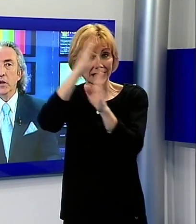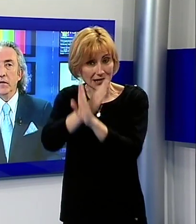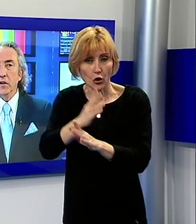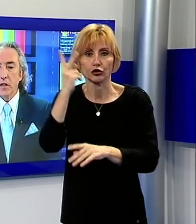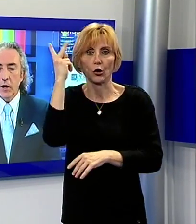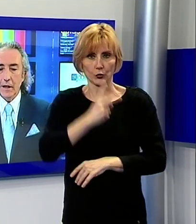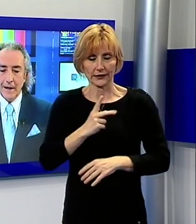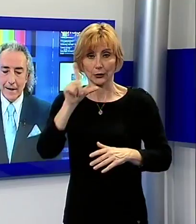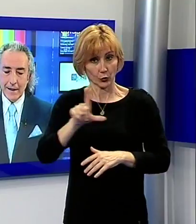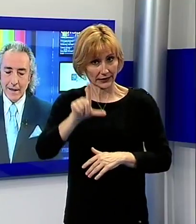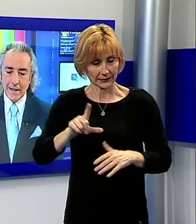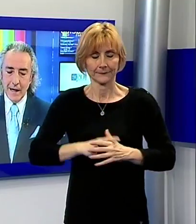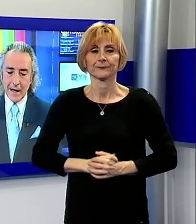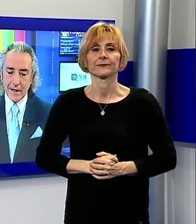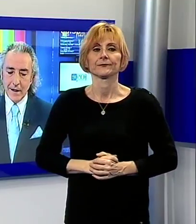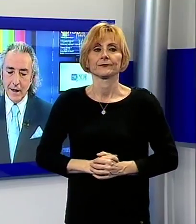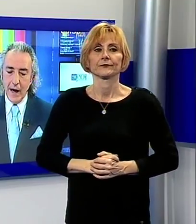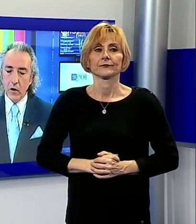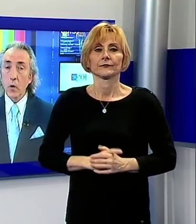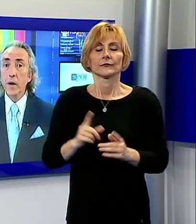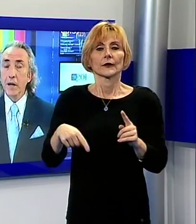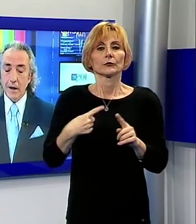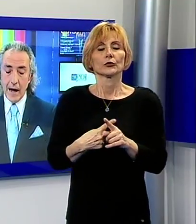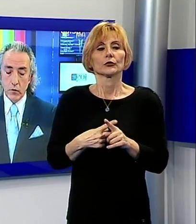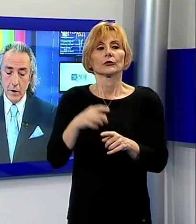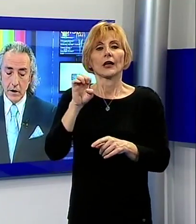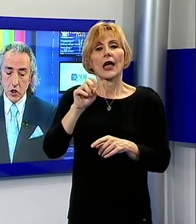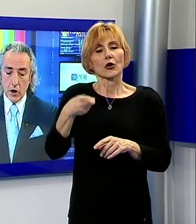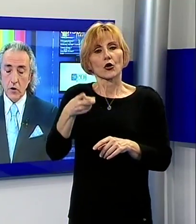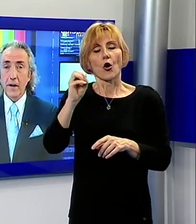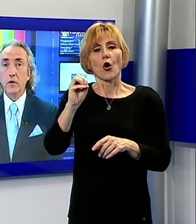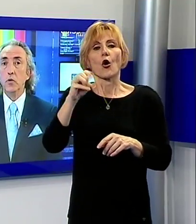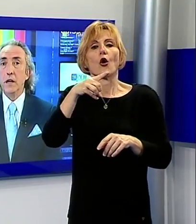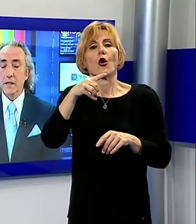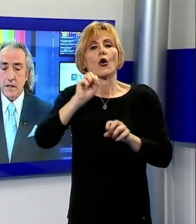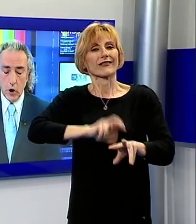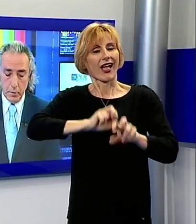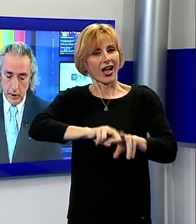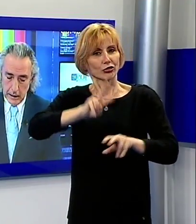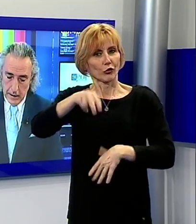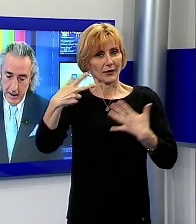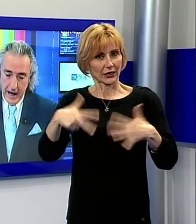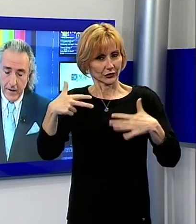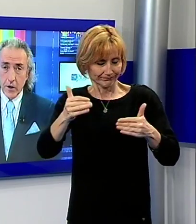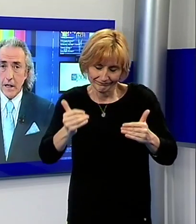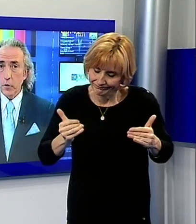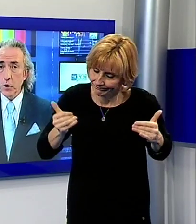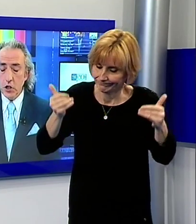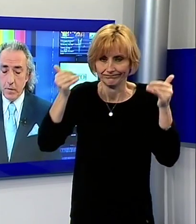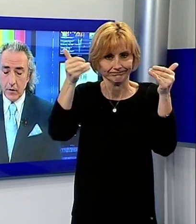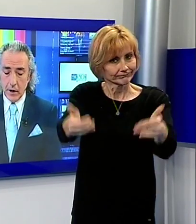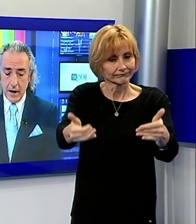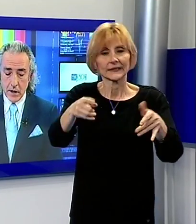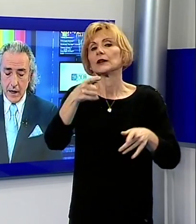'ennesimo rinvio, stavolta data da destinarsi, di Ego Women Run 2018. L'evento lucchese a scopo benefico era